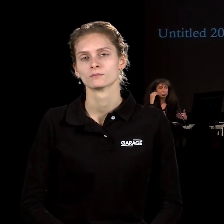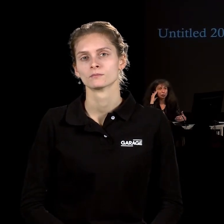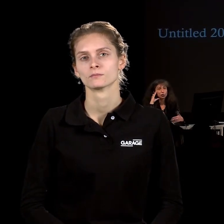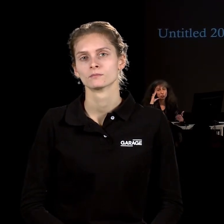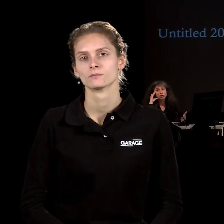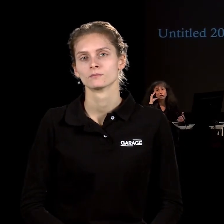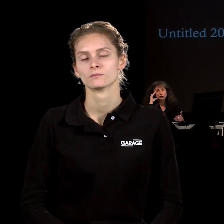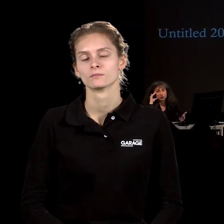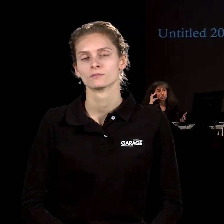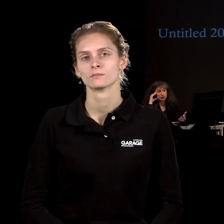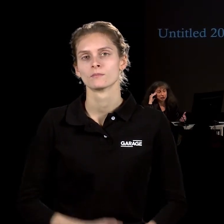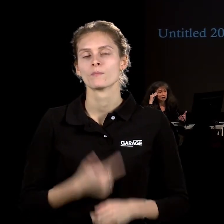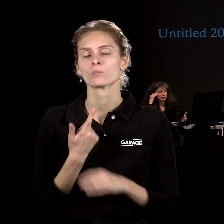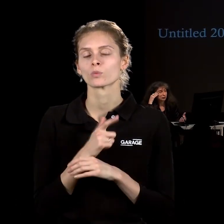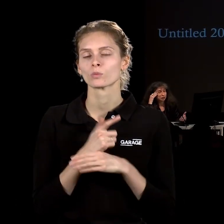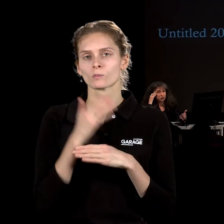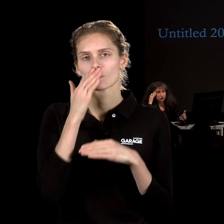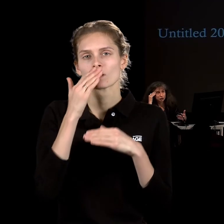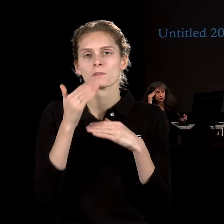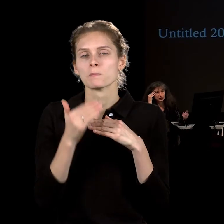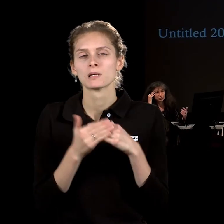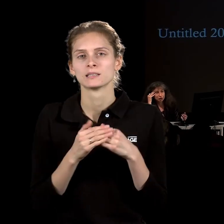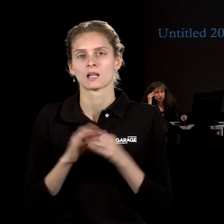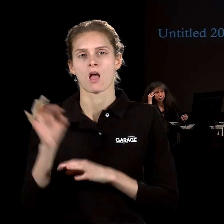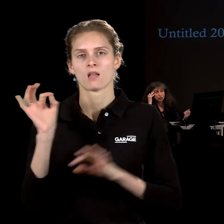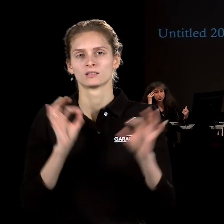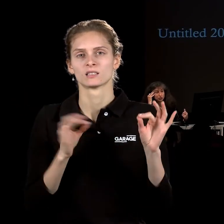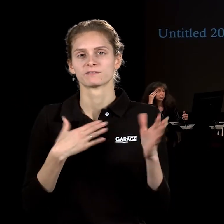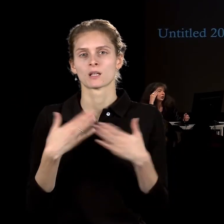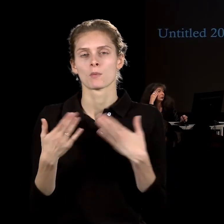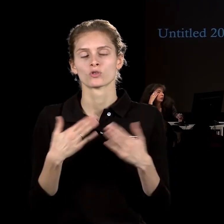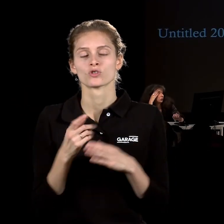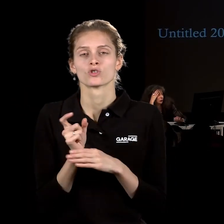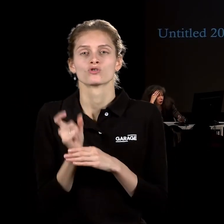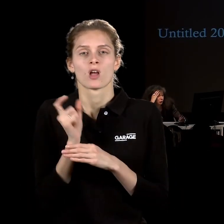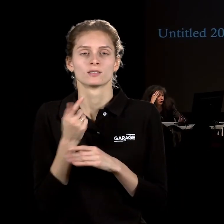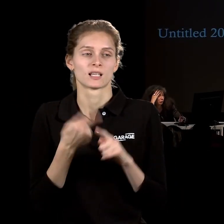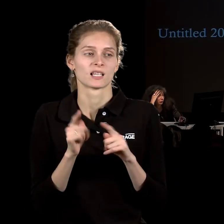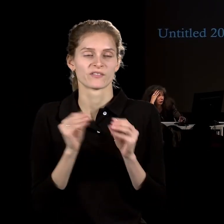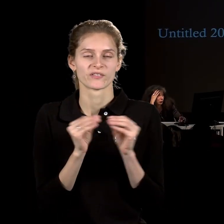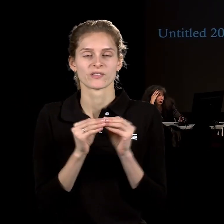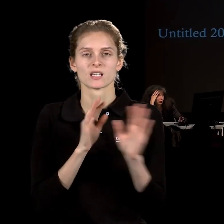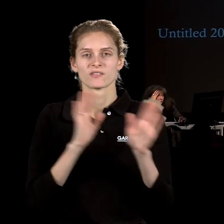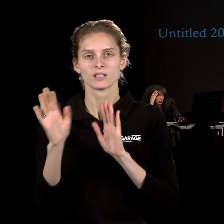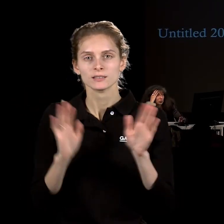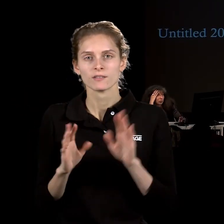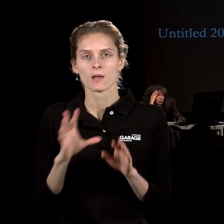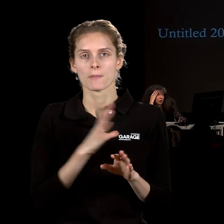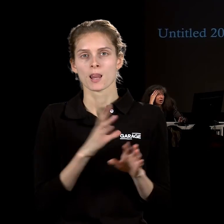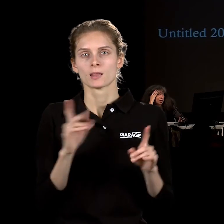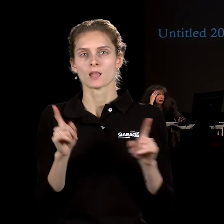И очень близко, на самом деле, к эстетике взаимоотношений. И частью этой же выставки был еще, например, такой вот